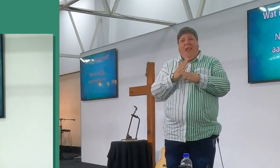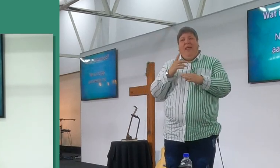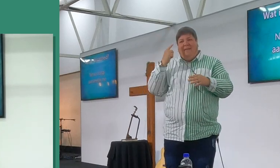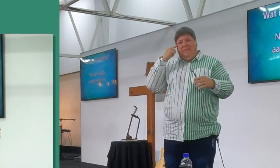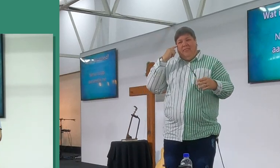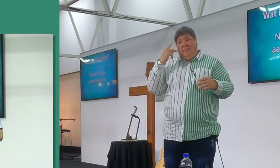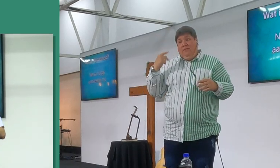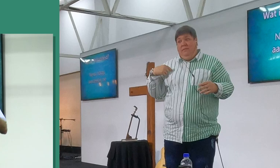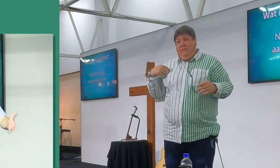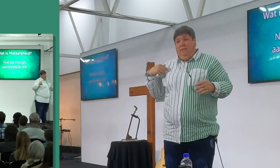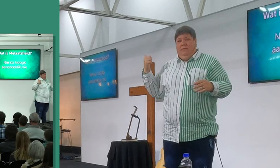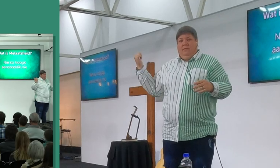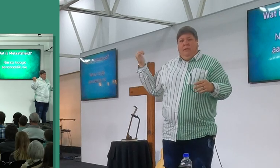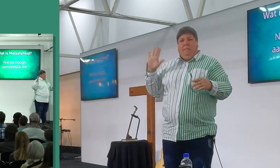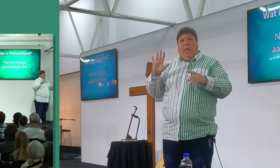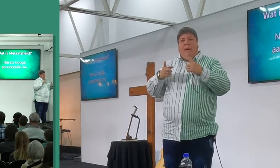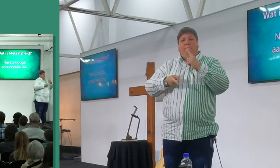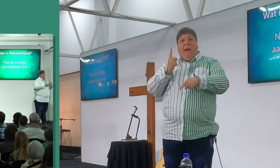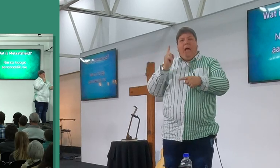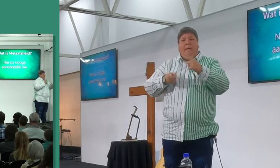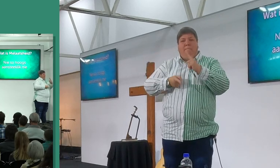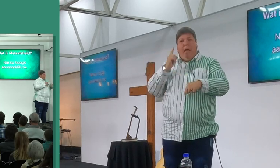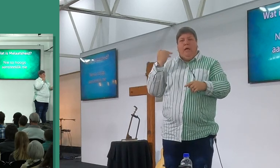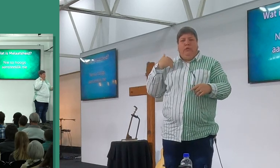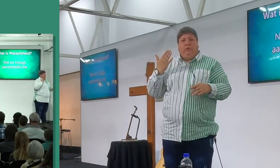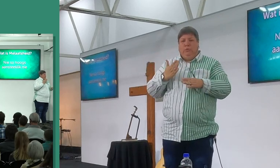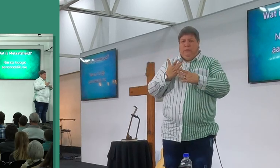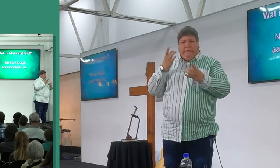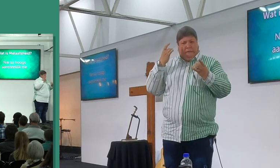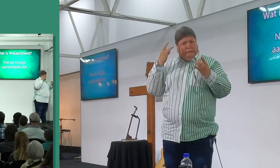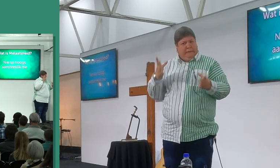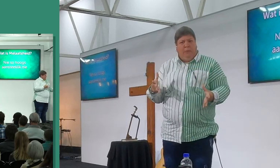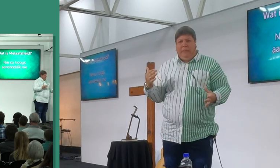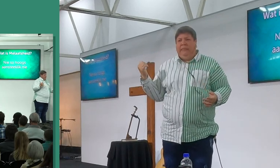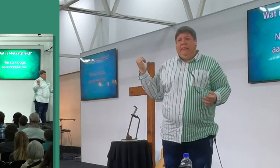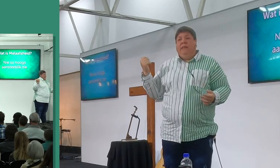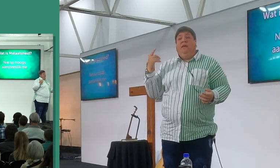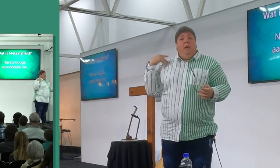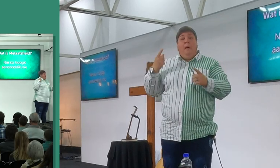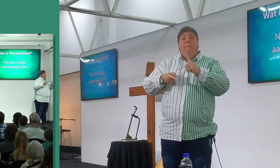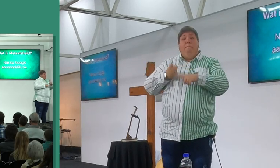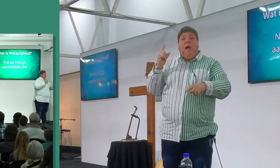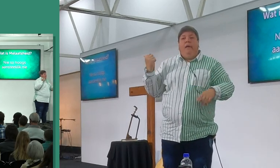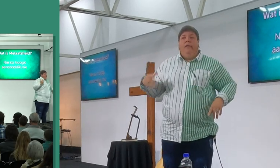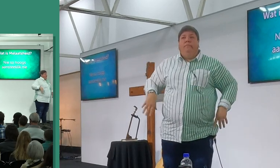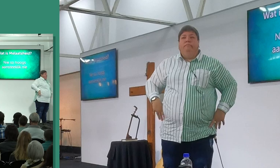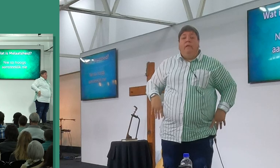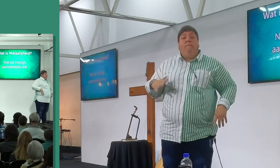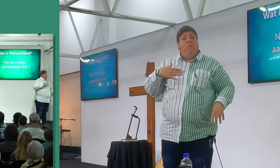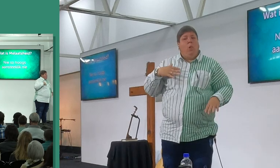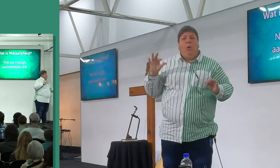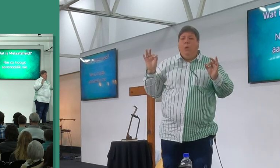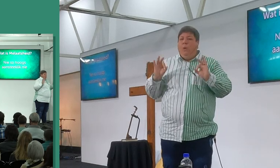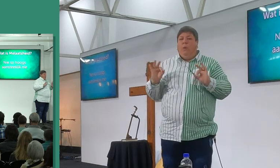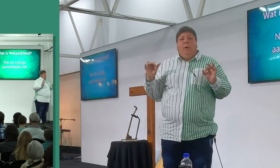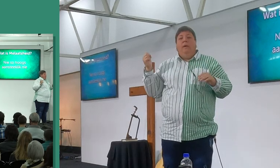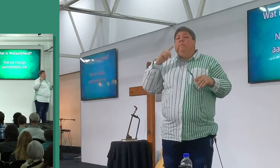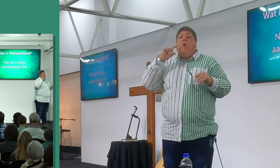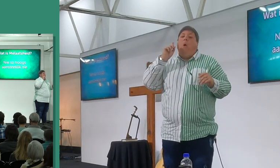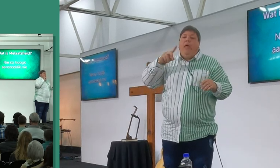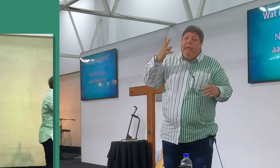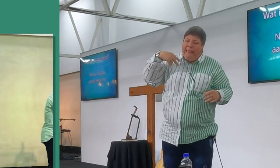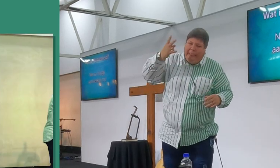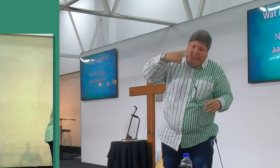sene soos ek, wat gereeld moest pakry. Verbeer jyself dit, jy krij pak en jy voel het nie. Maar ek het geleer, jy moet my heil hoor,